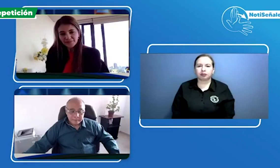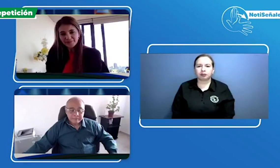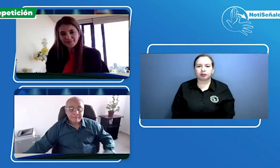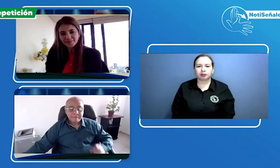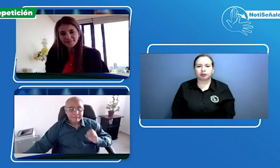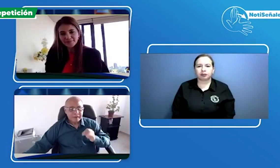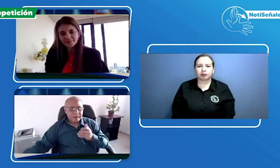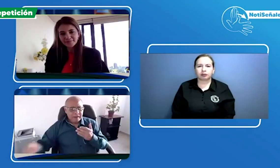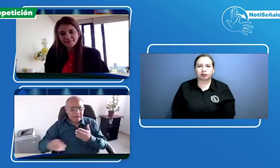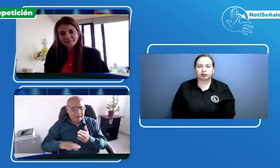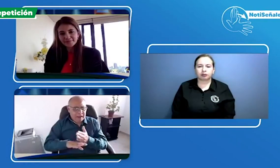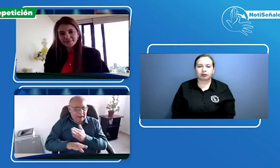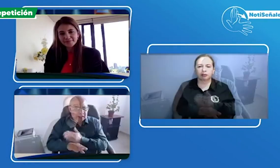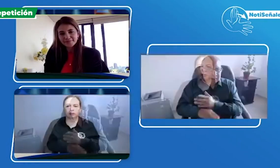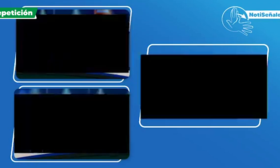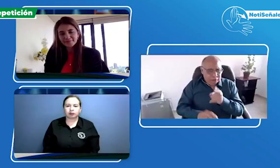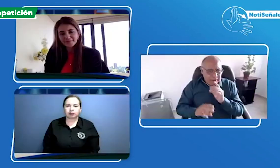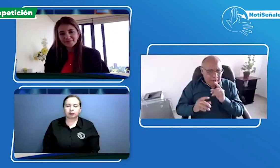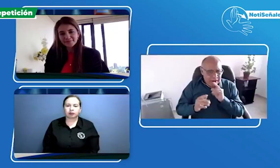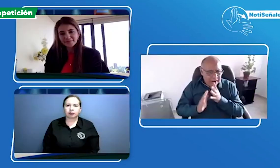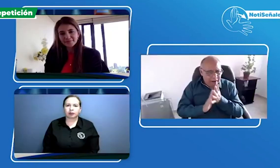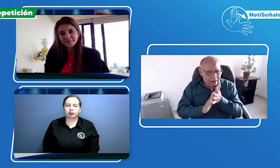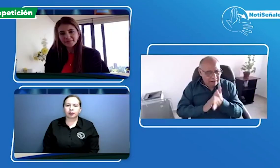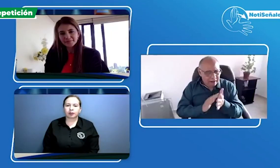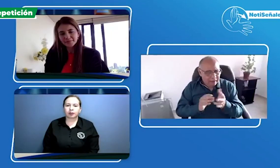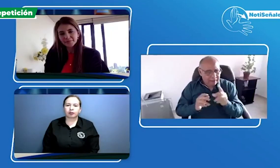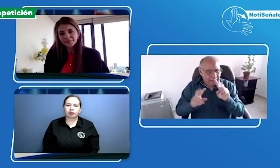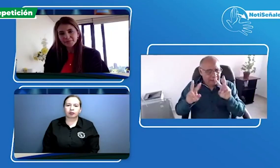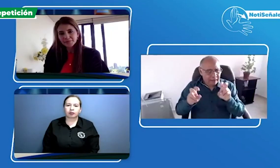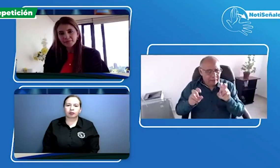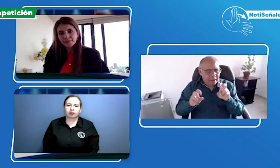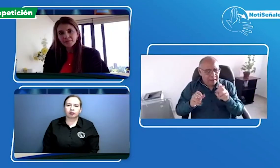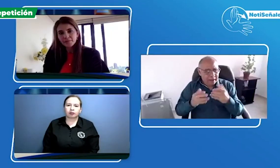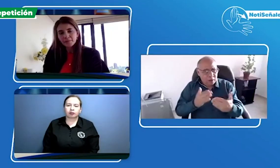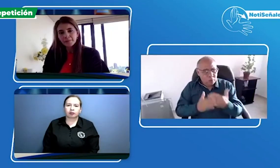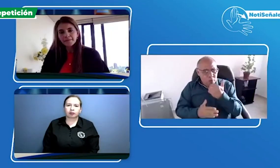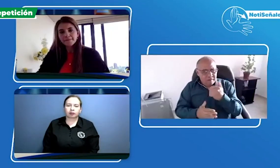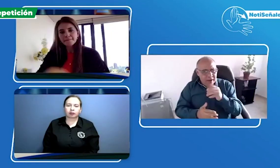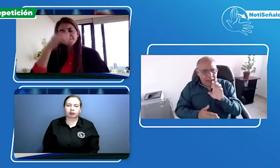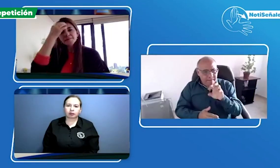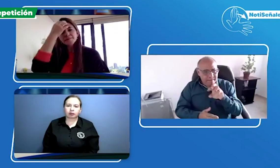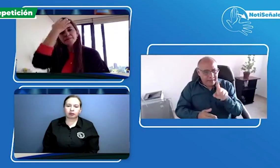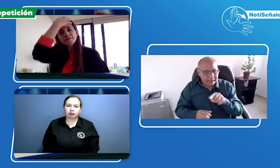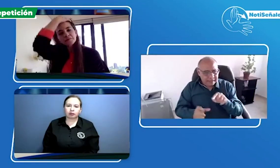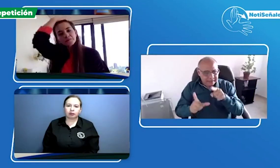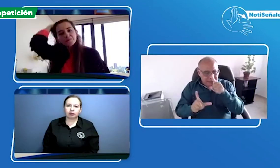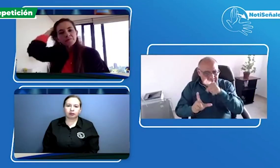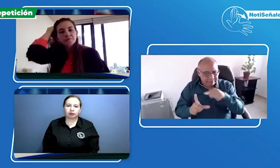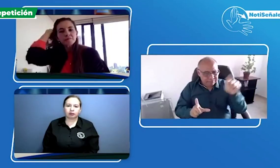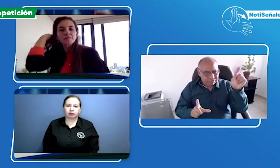de salud que bien y eso que nos comentabas previamente acerca de